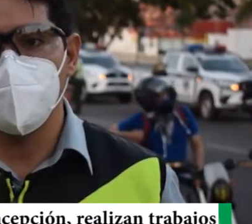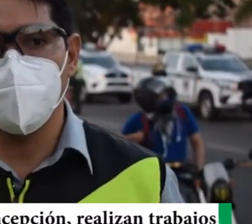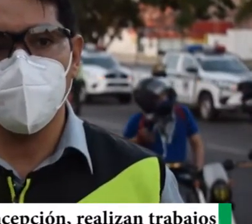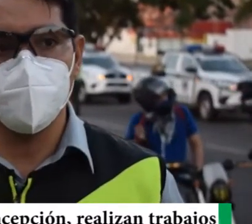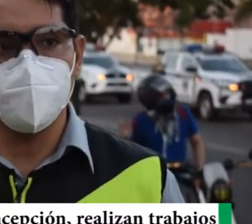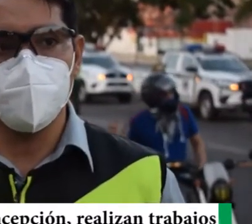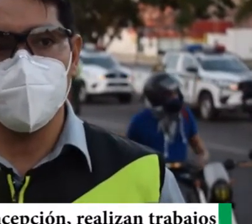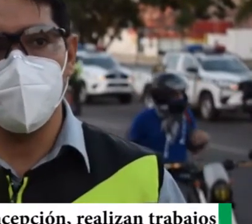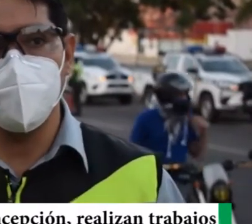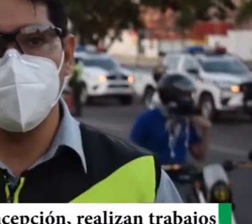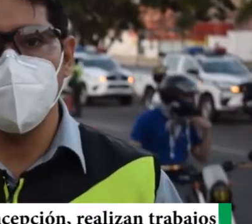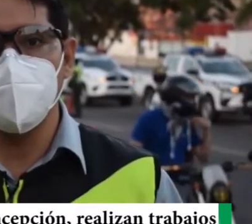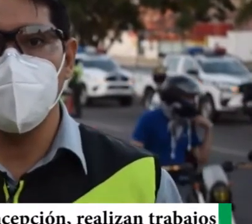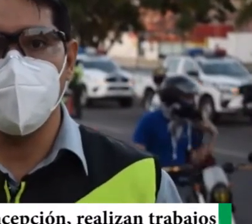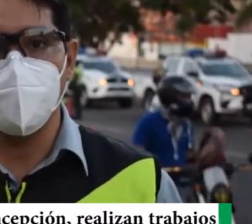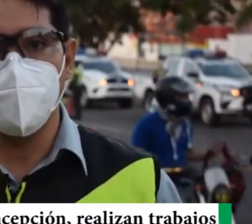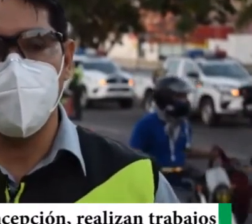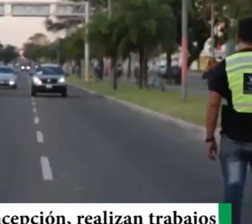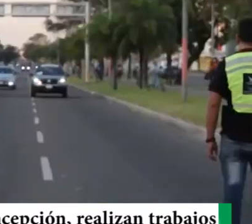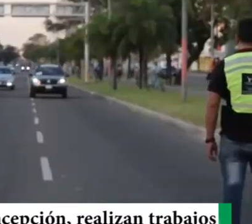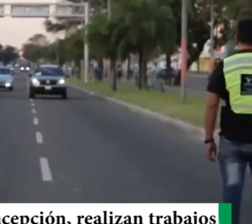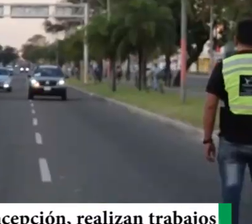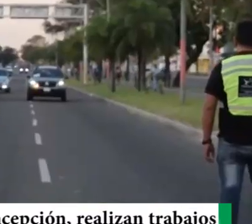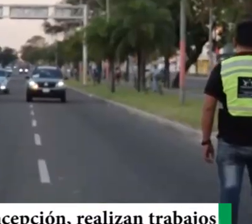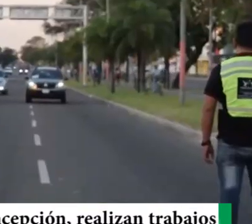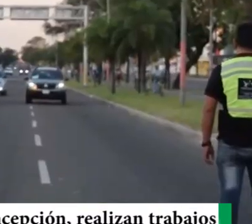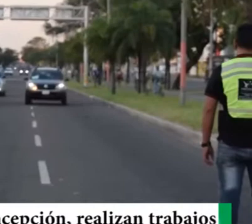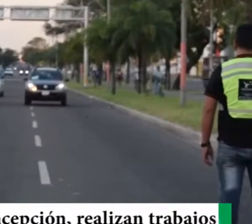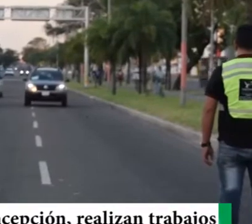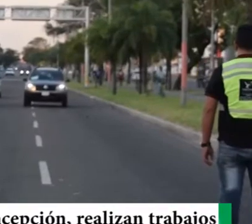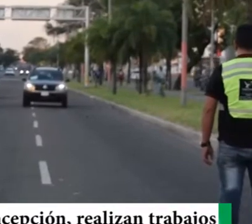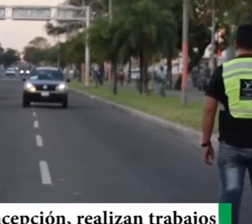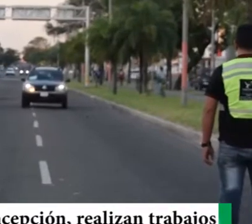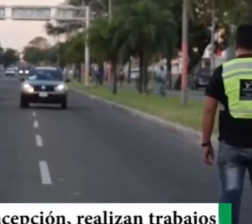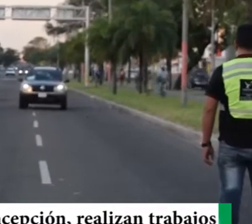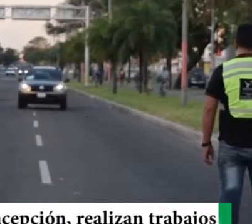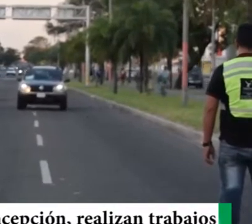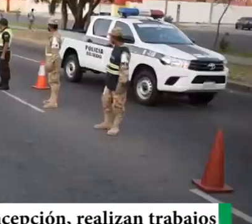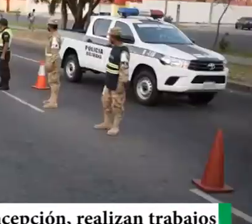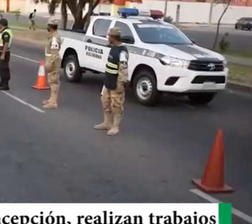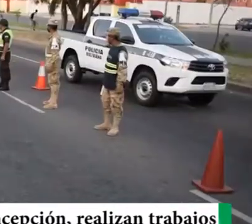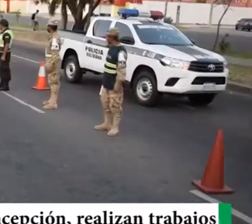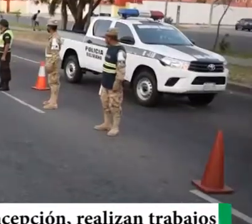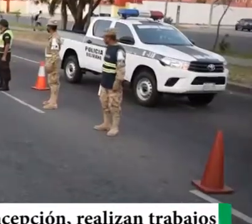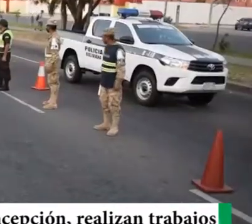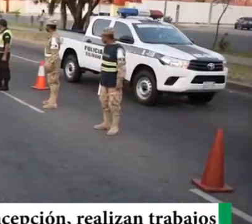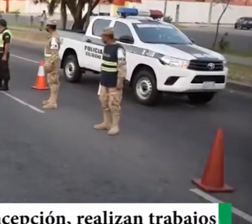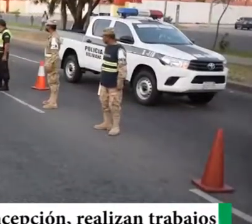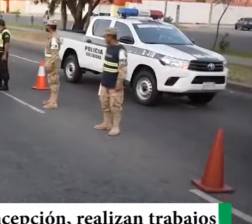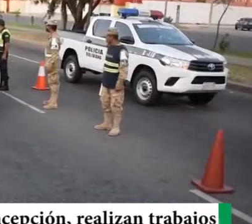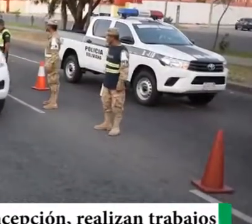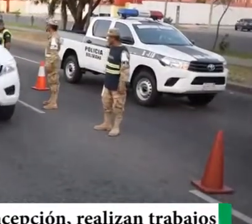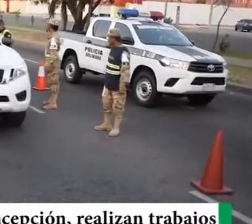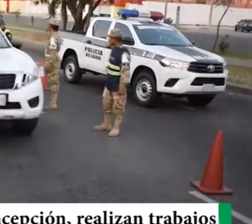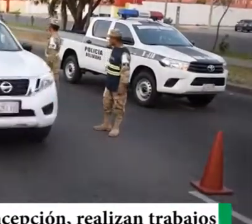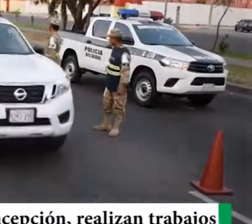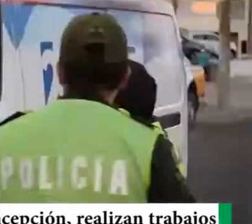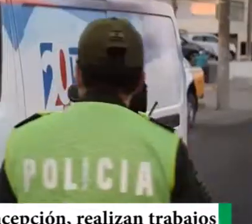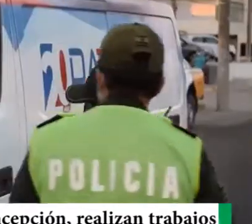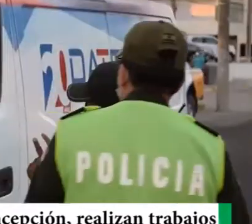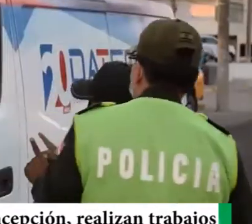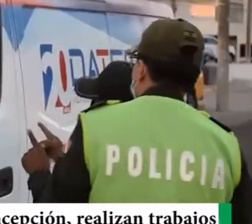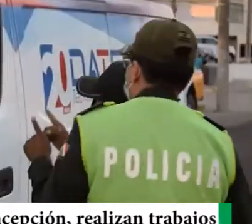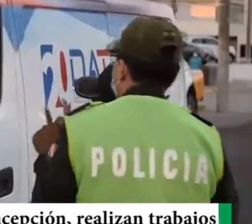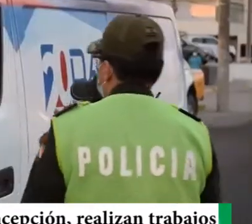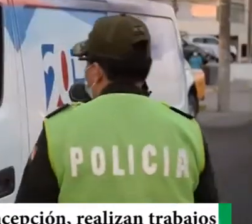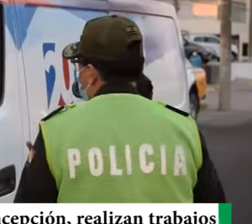permiso, o autorización de Agetik, y las ramas médicas, a consecuencia, del feriado del día jueves, el día de la patria, el día de mañana, sábado, se